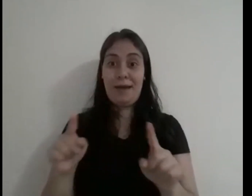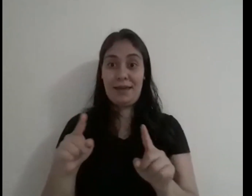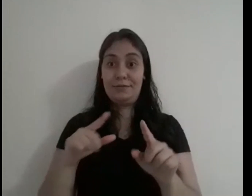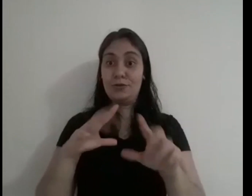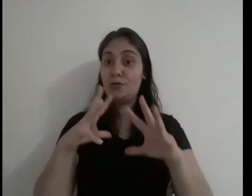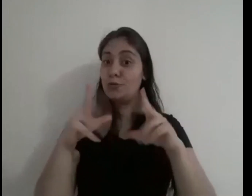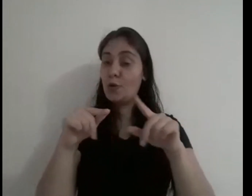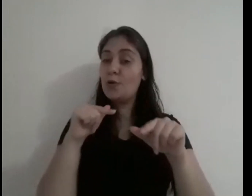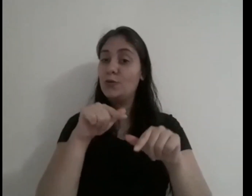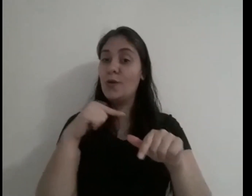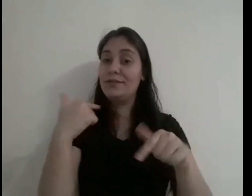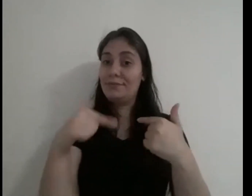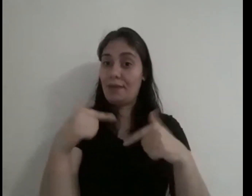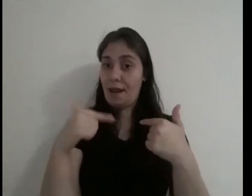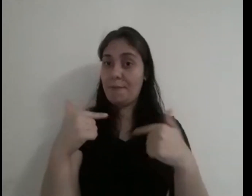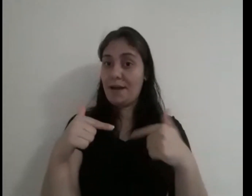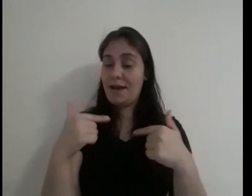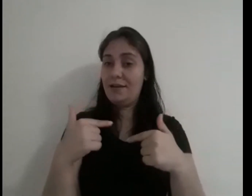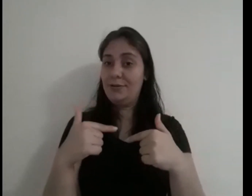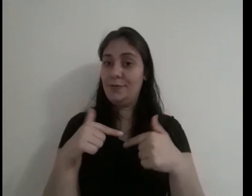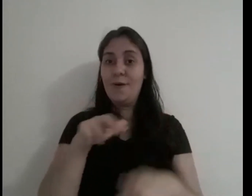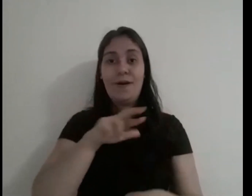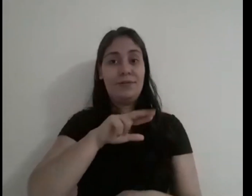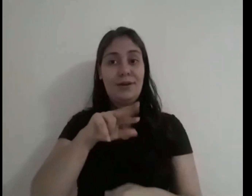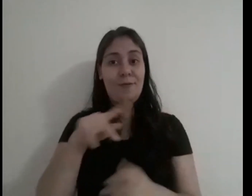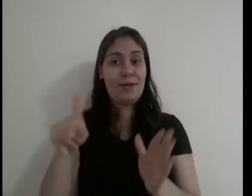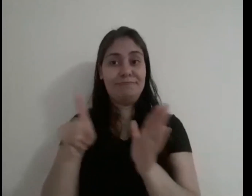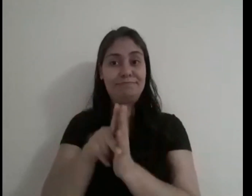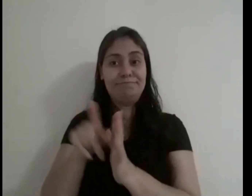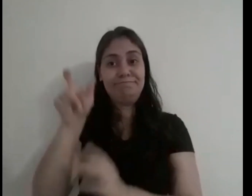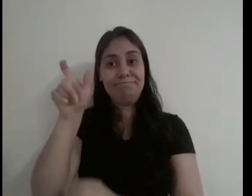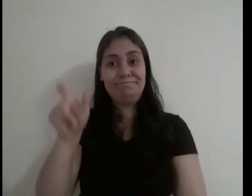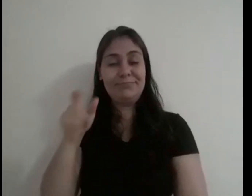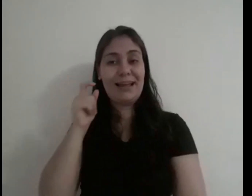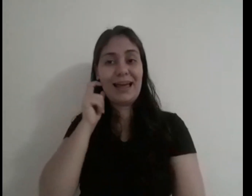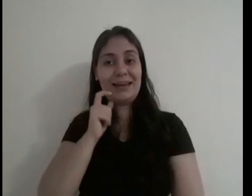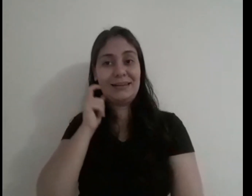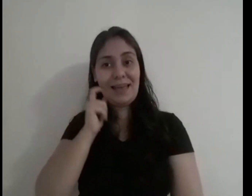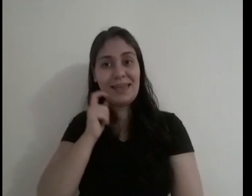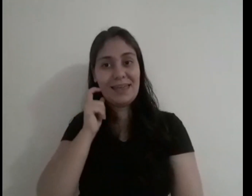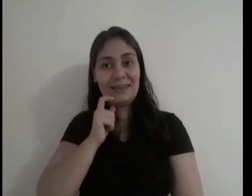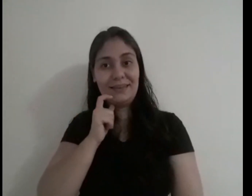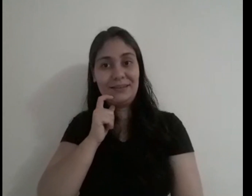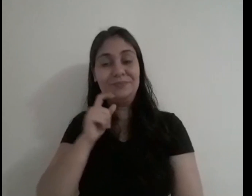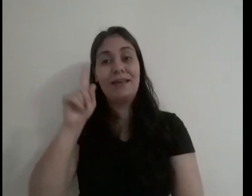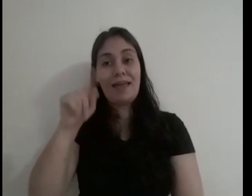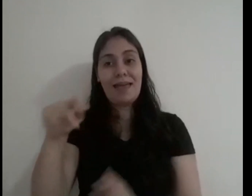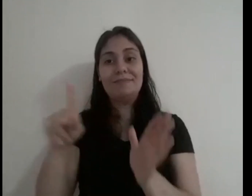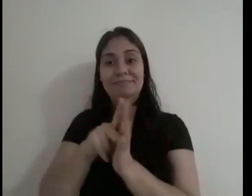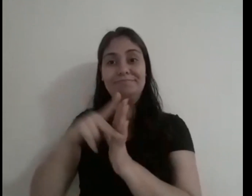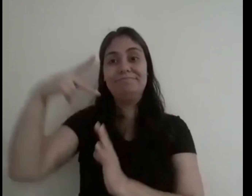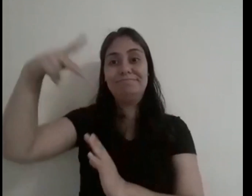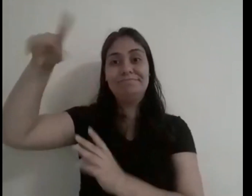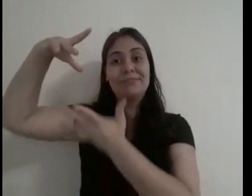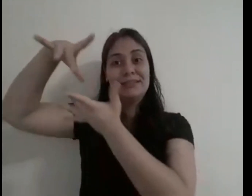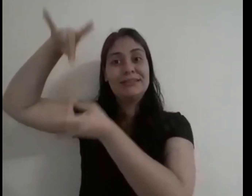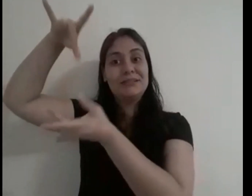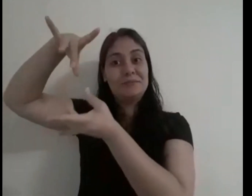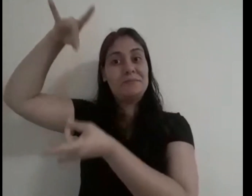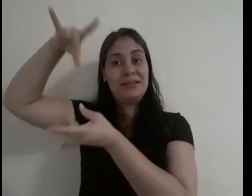Mas, todo esse trabalho não era somente de Kardec, né? Era o trabalho dos espíritos